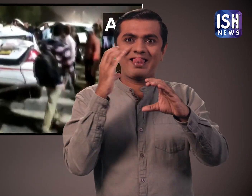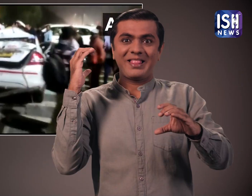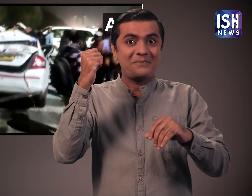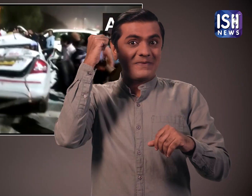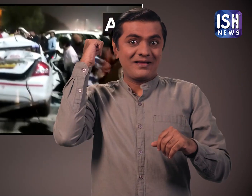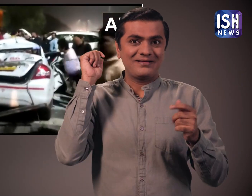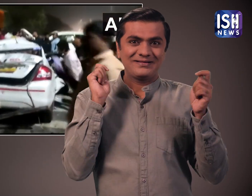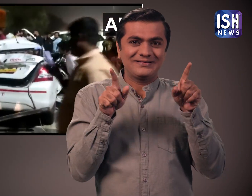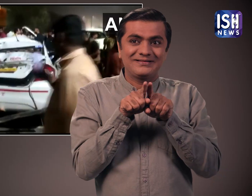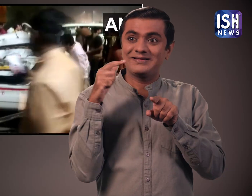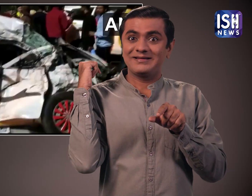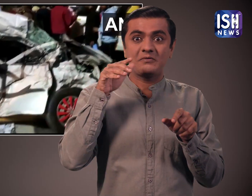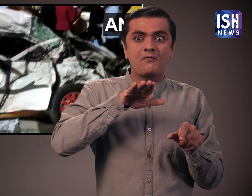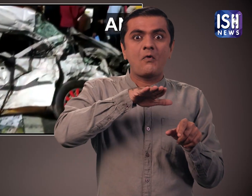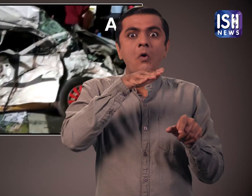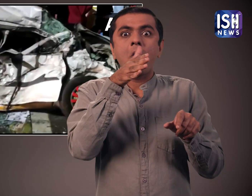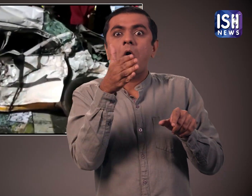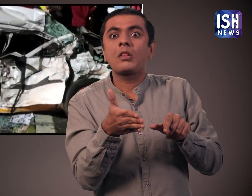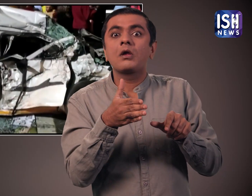सड़क पर तेल फैल गया